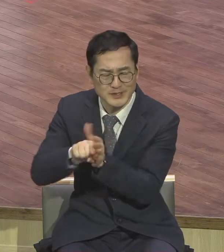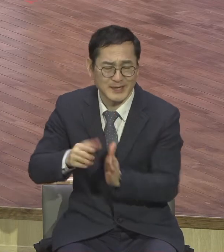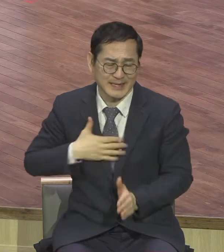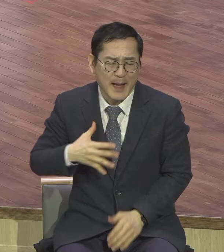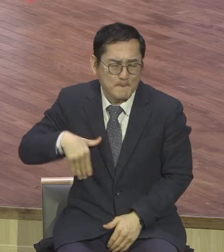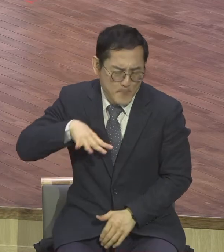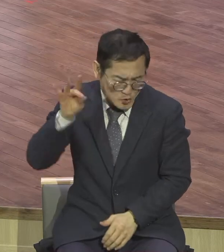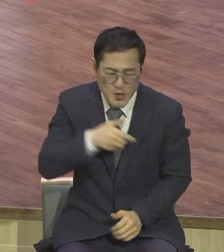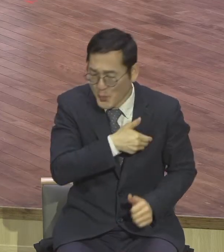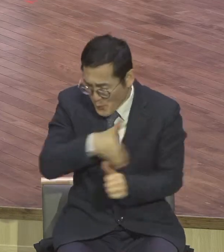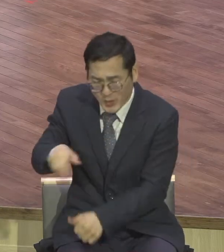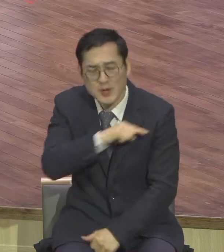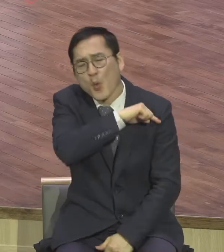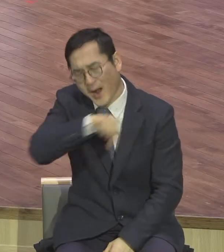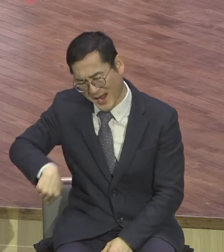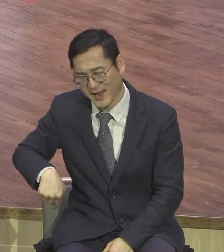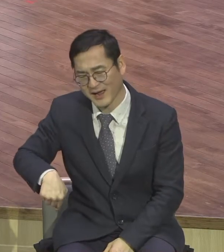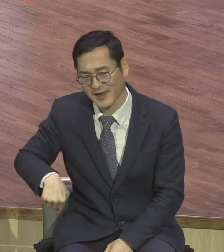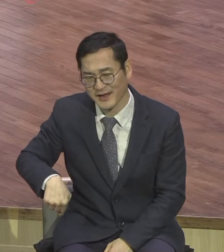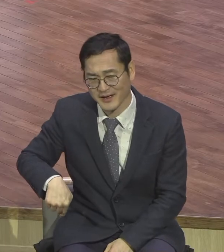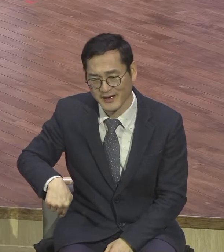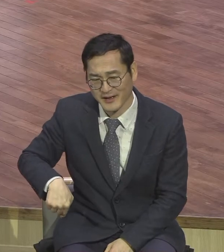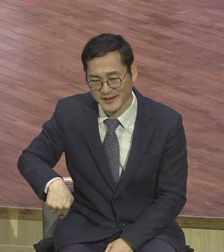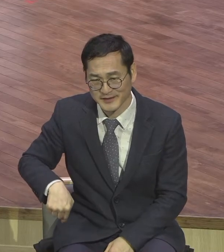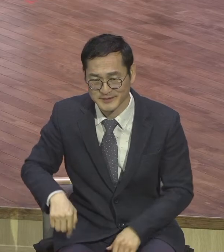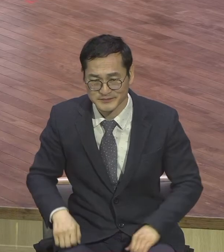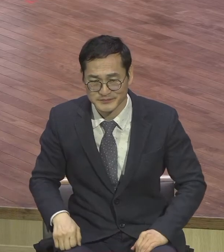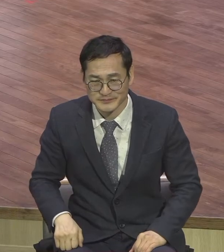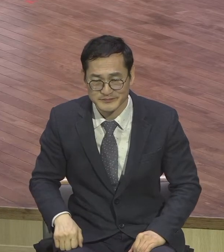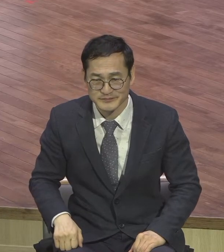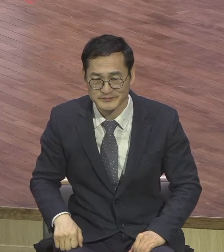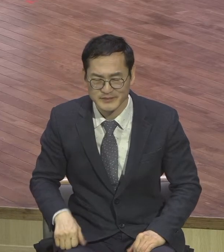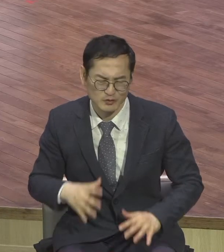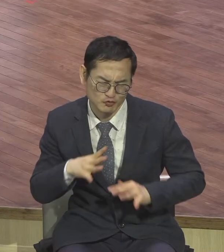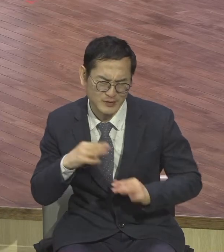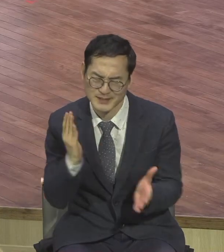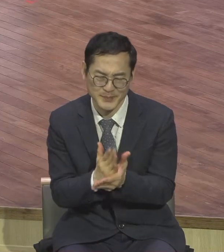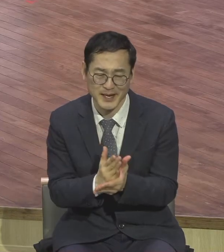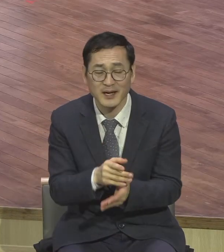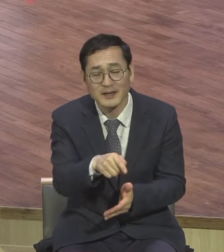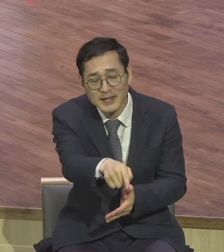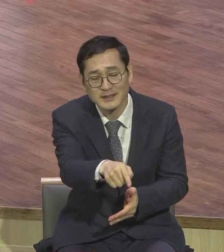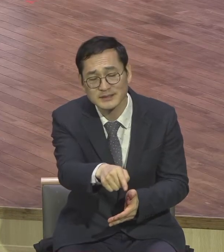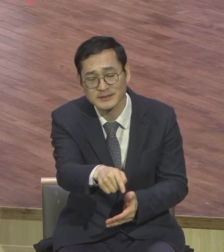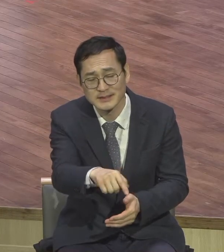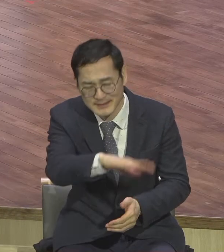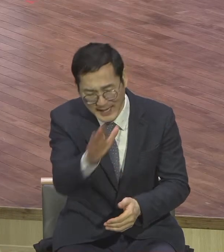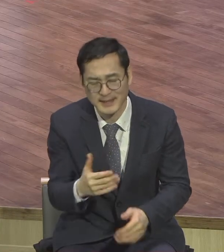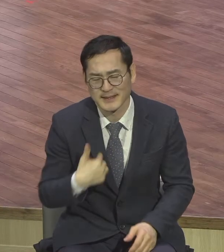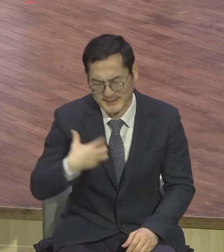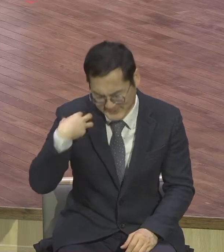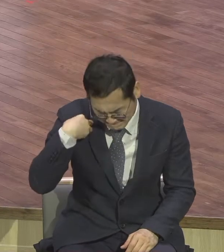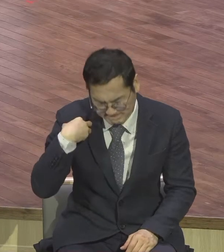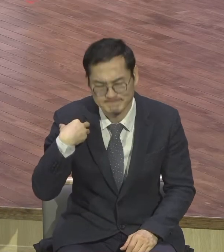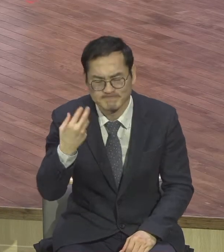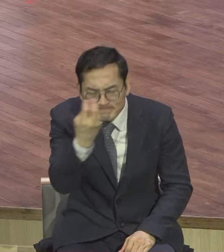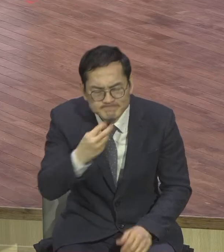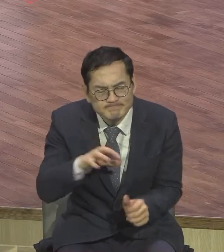당신들은 두려워하지 마소서 내가 당신들과 당신들의 자녀들을 기르리다 하고 그들을 강곡한